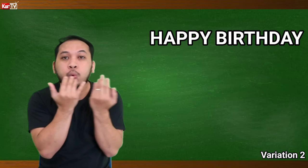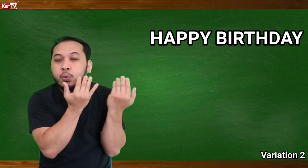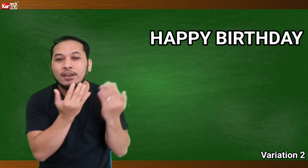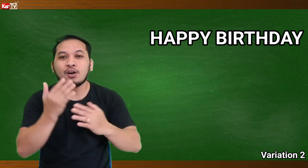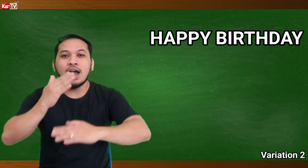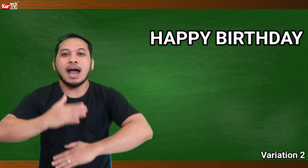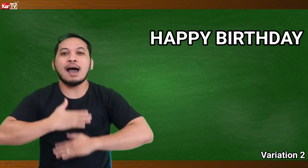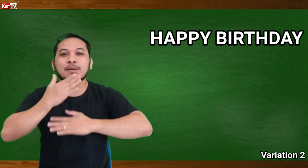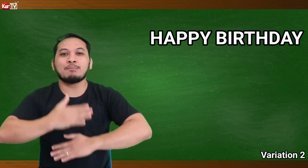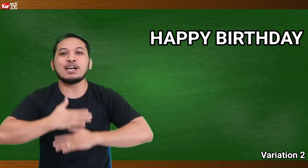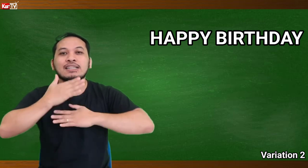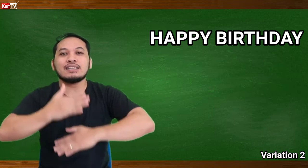Yan o. Happy birthday.